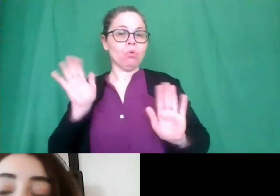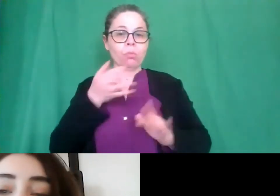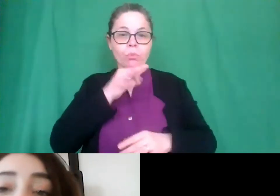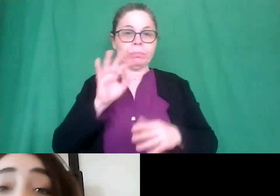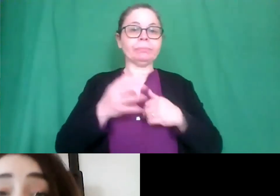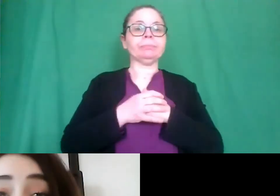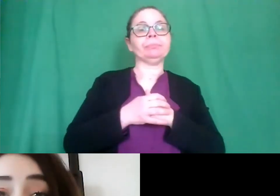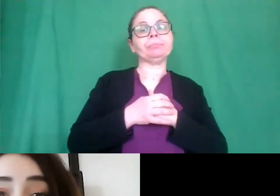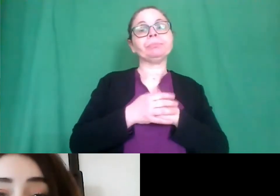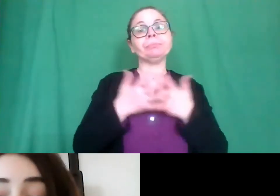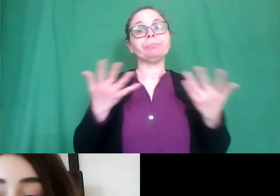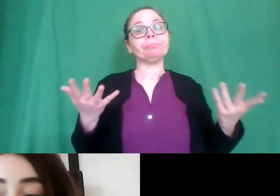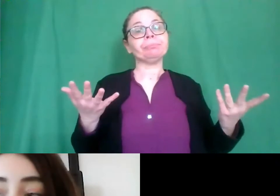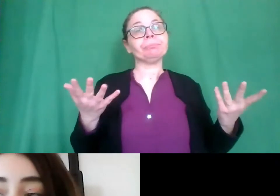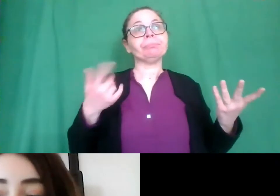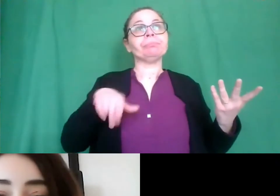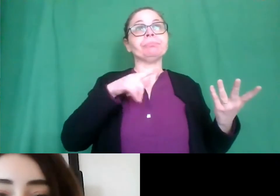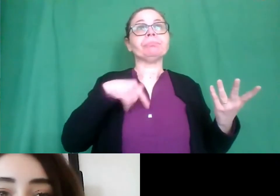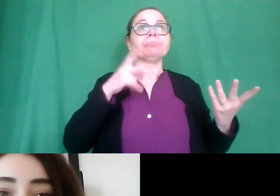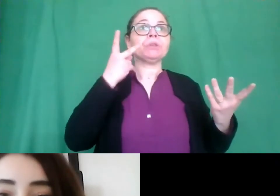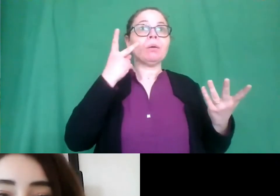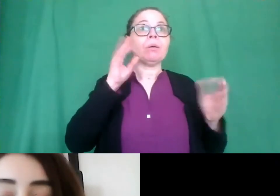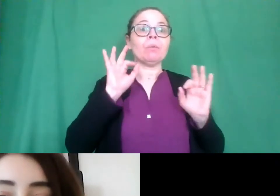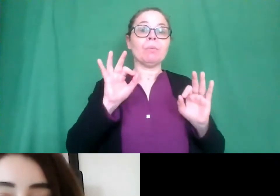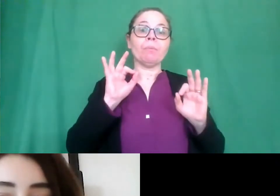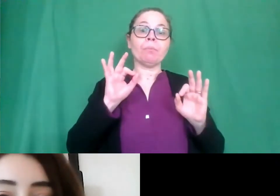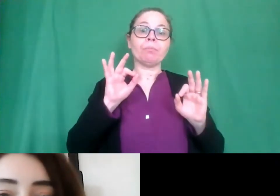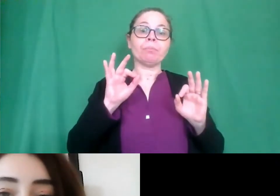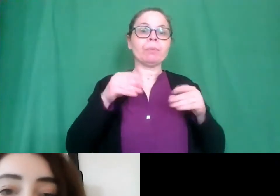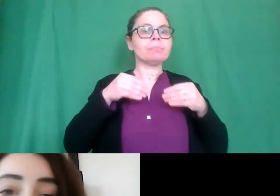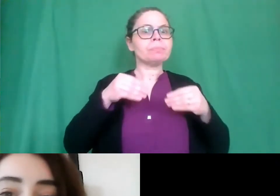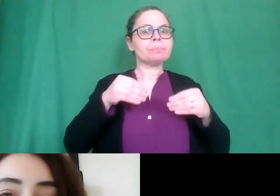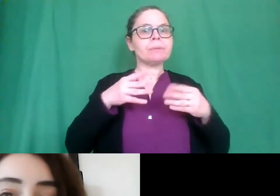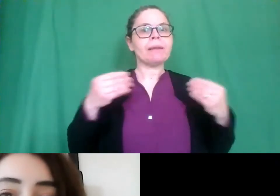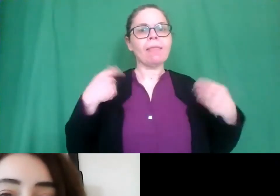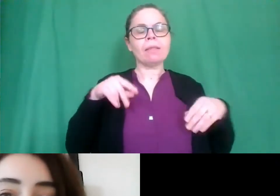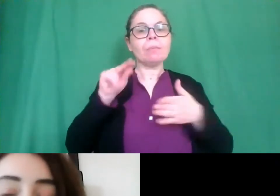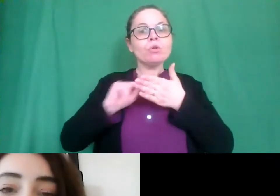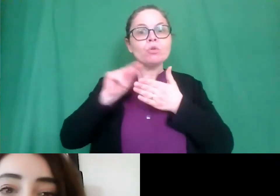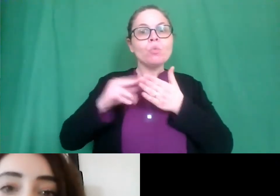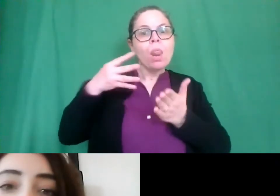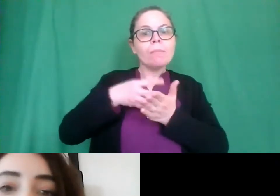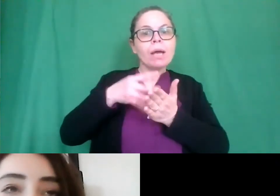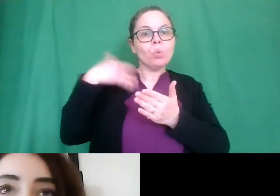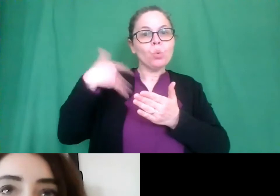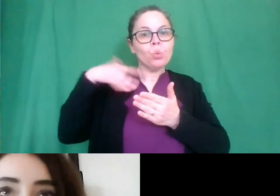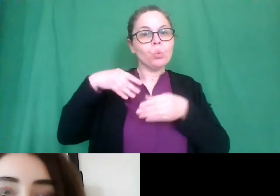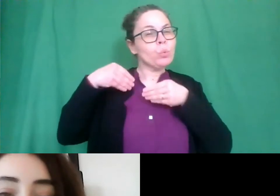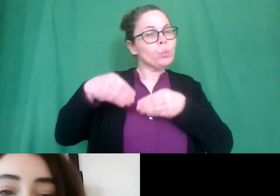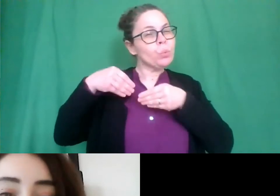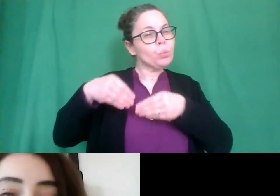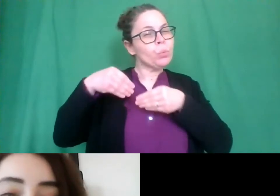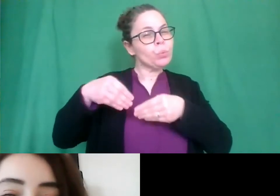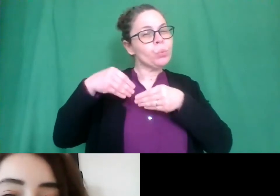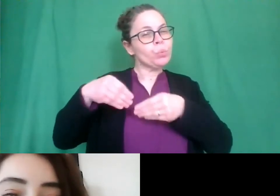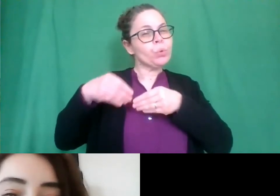e devo dire che abbiamo avuto un grandissimo contributo una grandissima partecipazione dalle scuole medie dalle scuole secondarie di primo grado perché più della